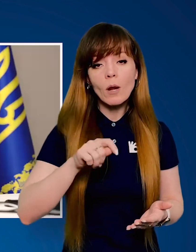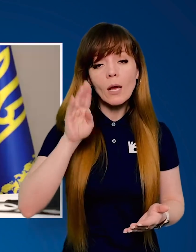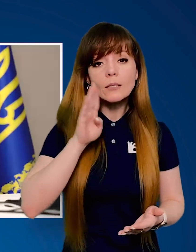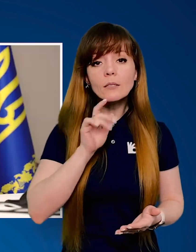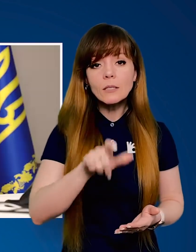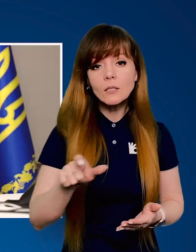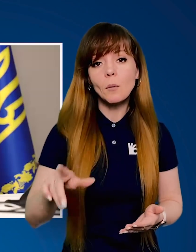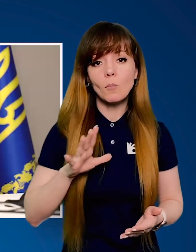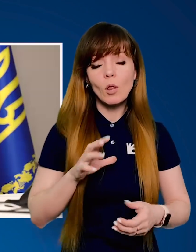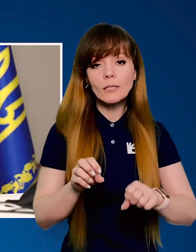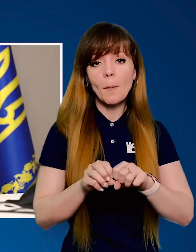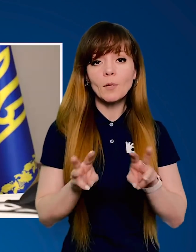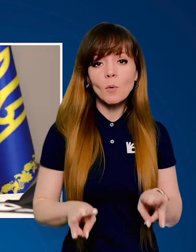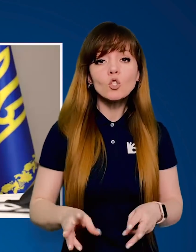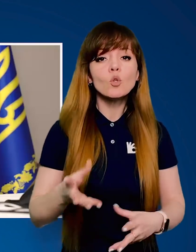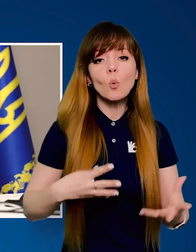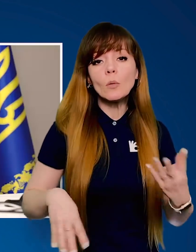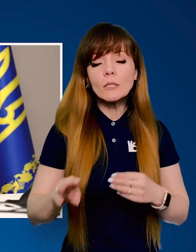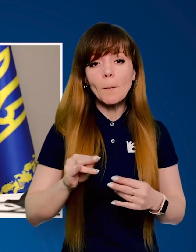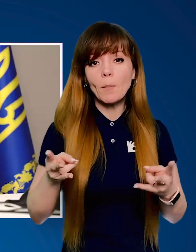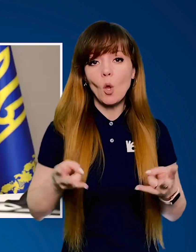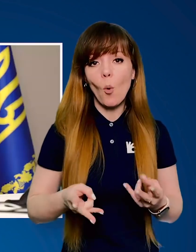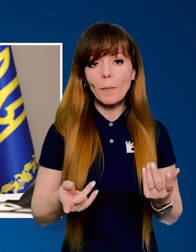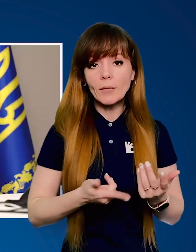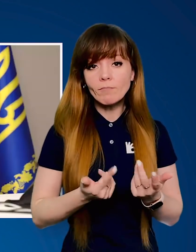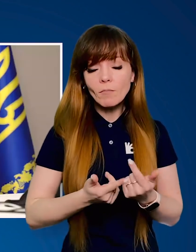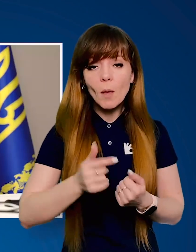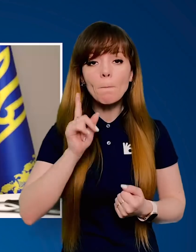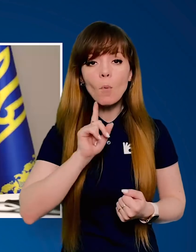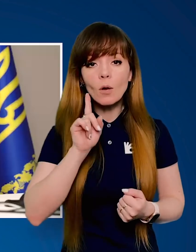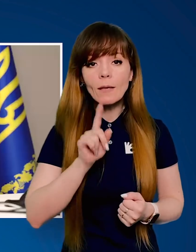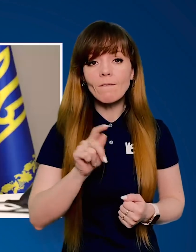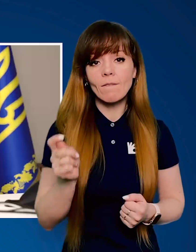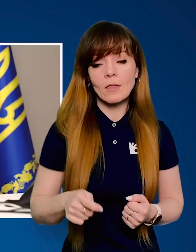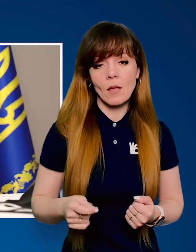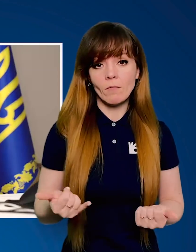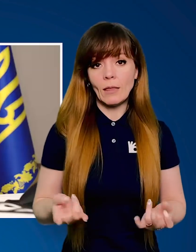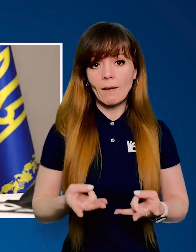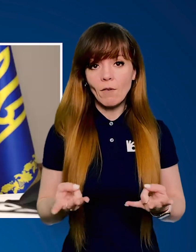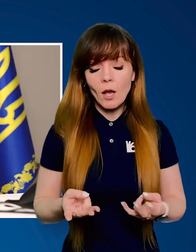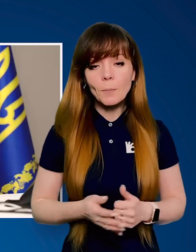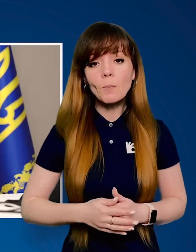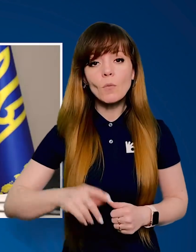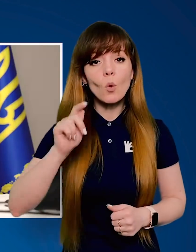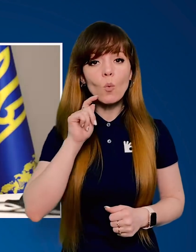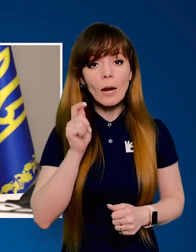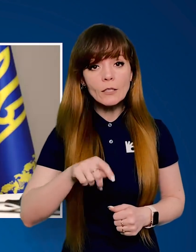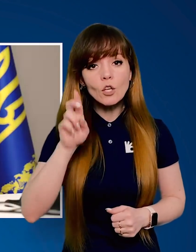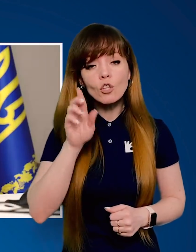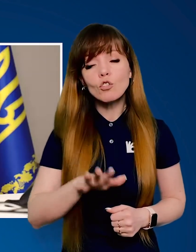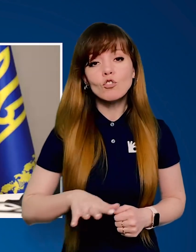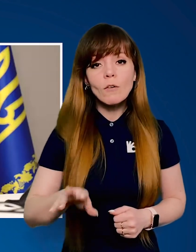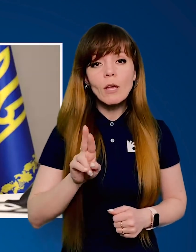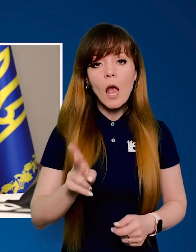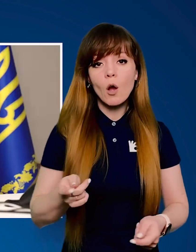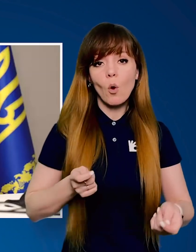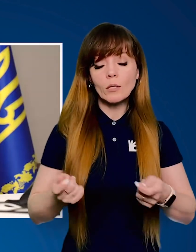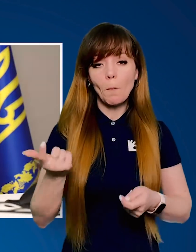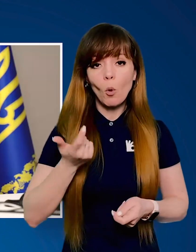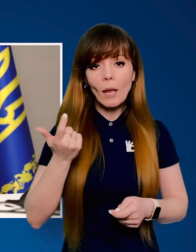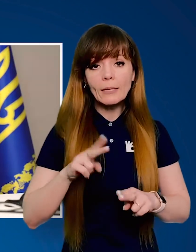українці і українки були забезпечені усім необхідним, поки війна триває. Українська держава, як